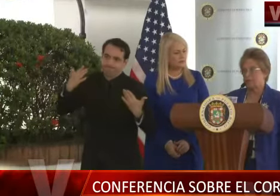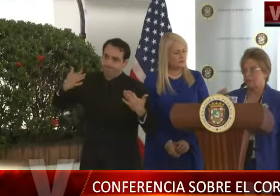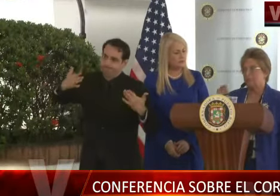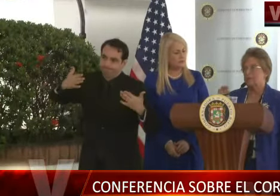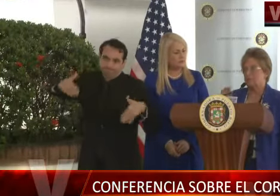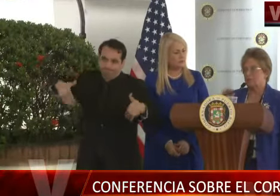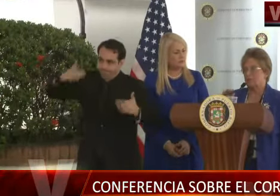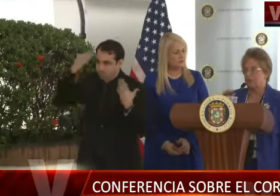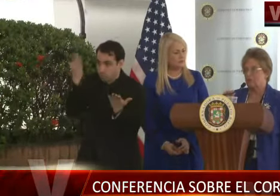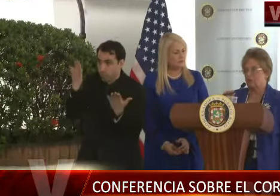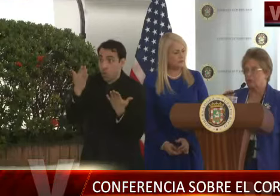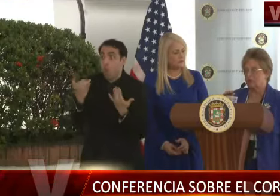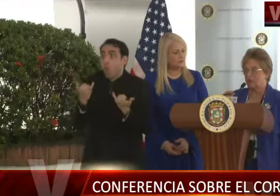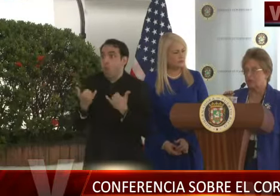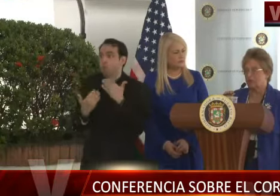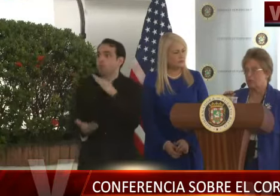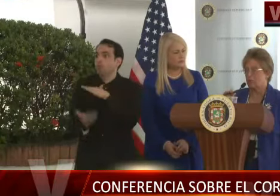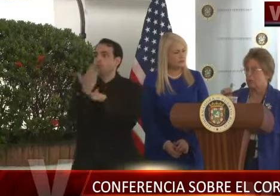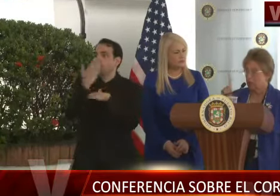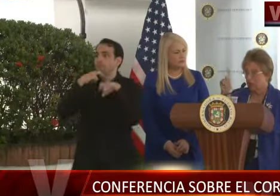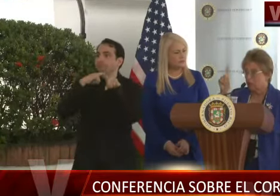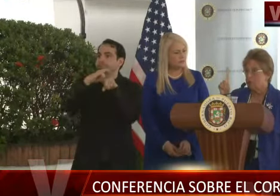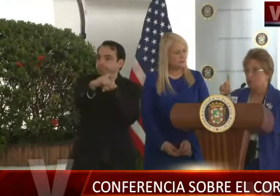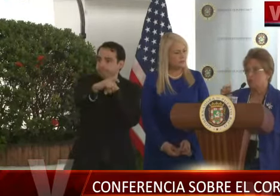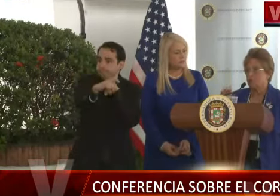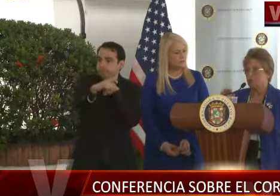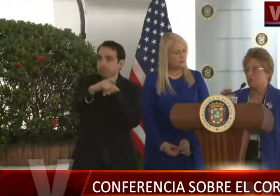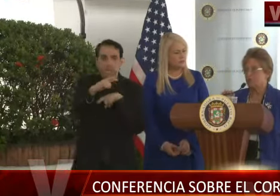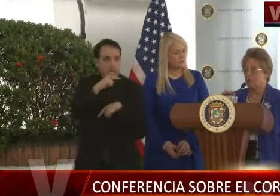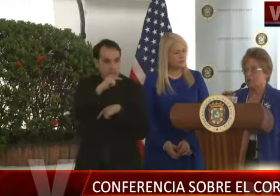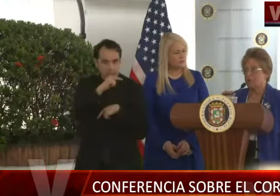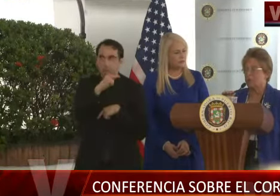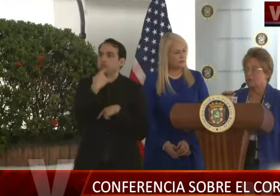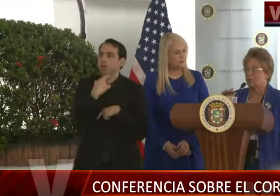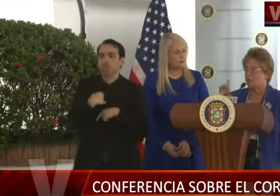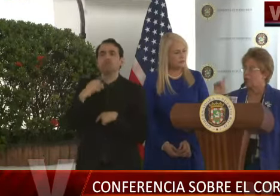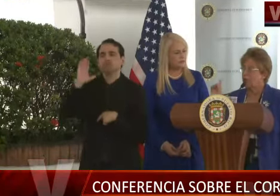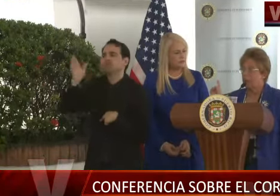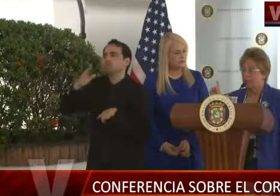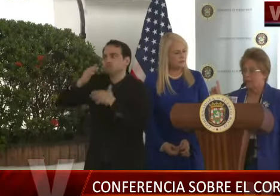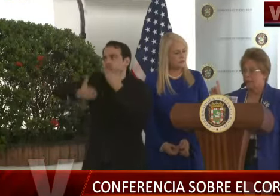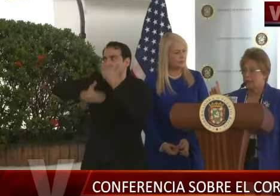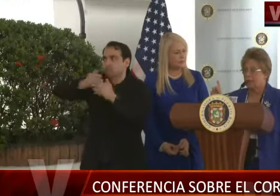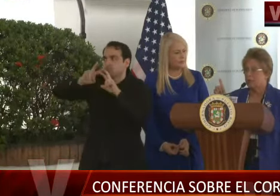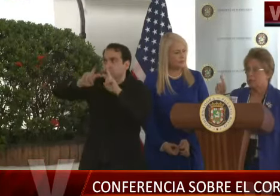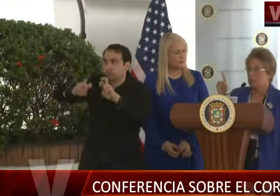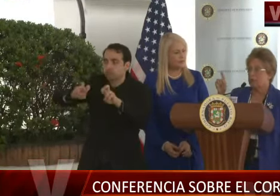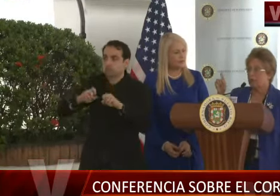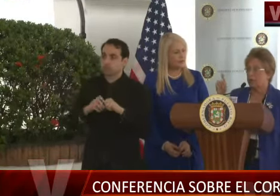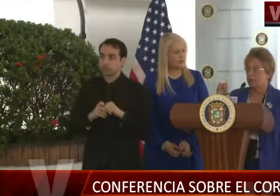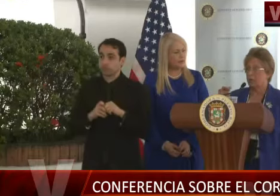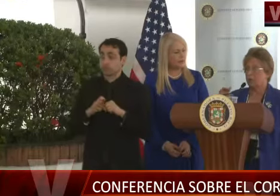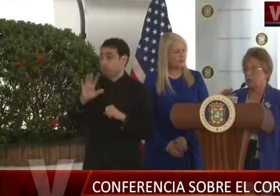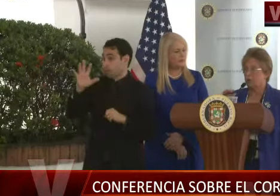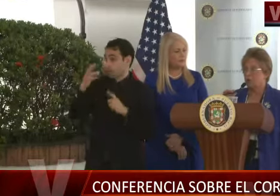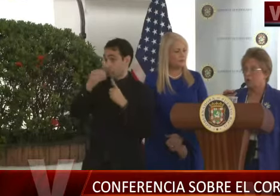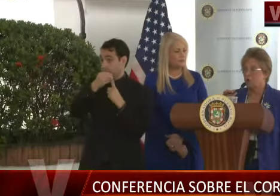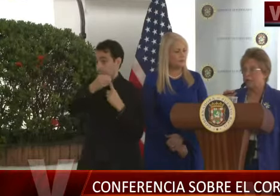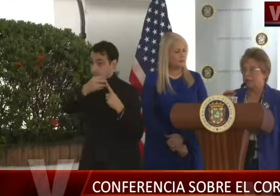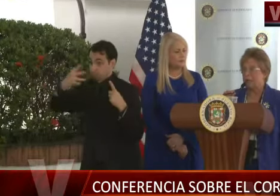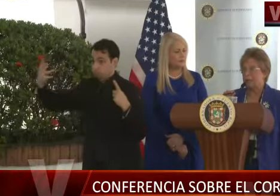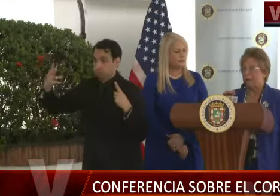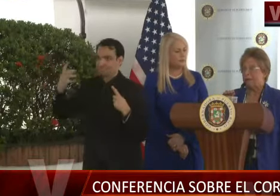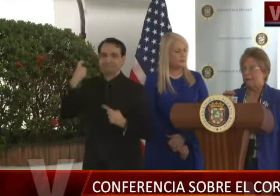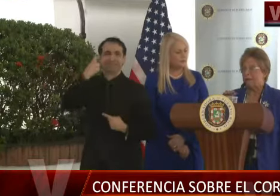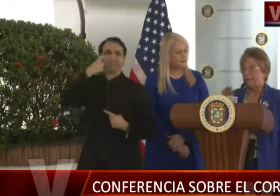preguntar esta mañana y me dijeron que eso lo estaban haciendo. Es un solo caso que tenemos información. Añadiendo, abundando, que preguntaron